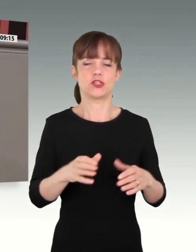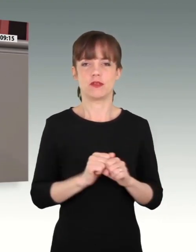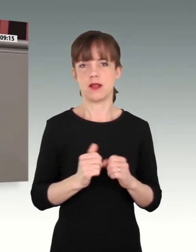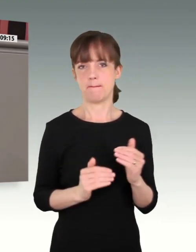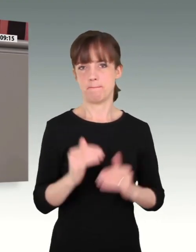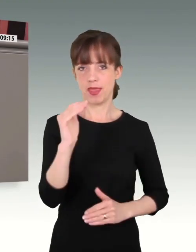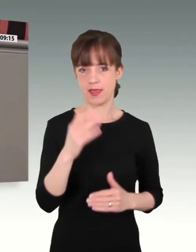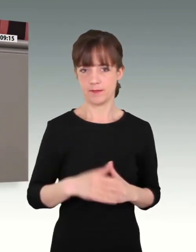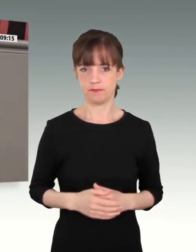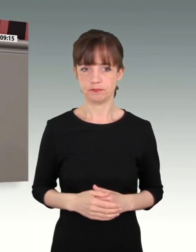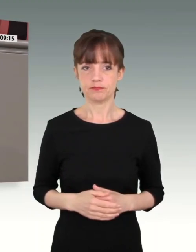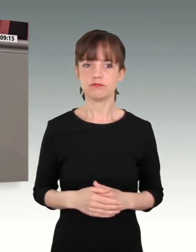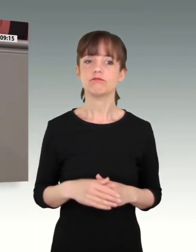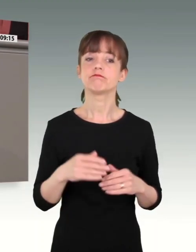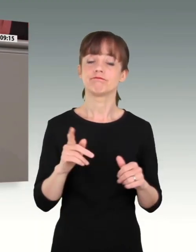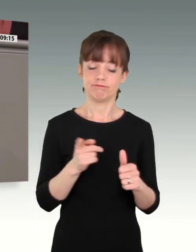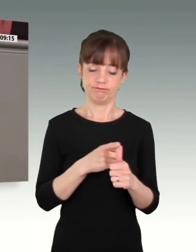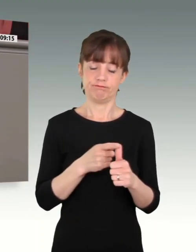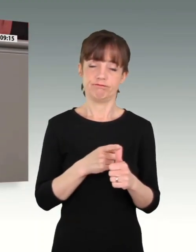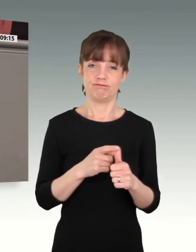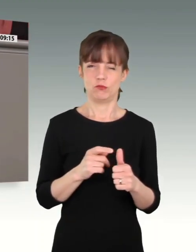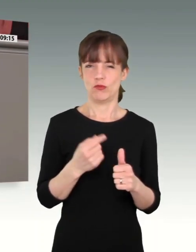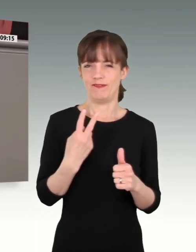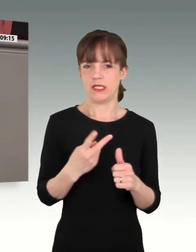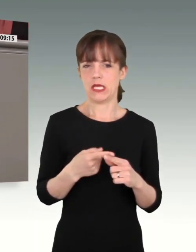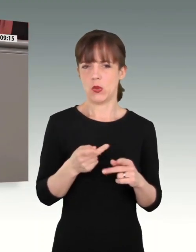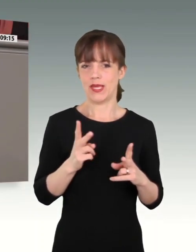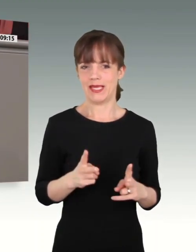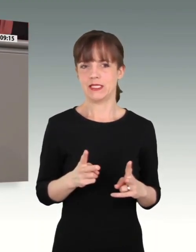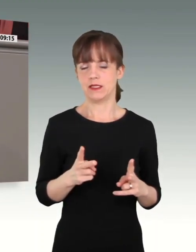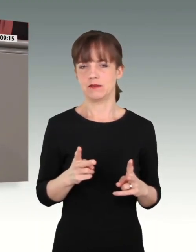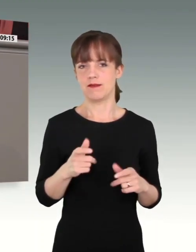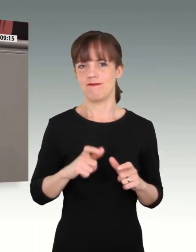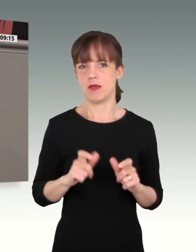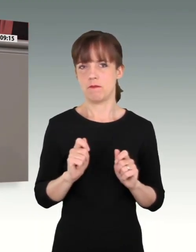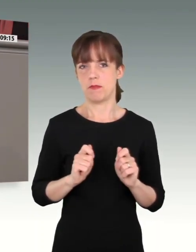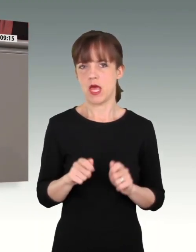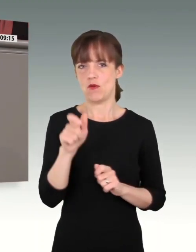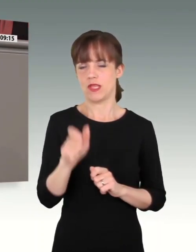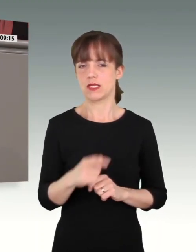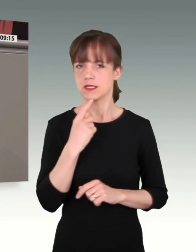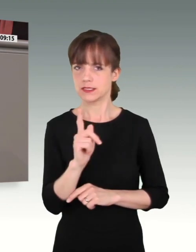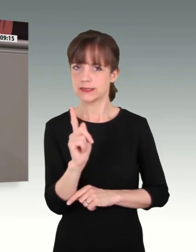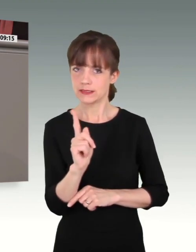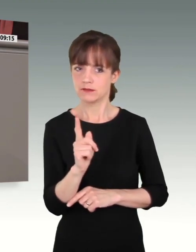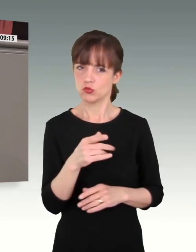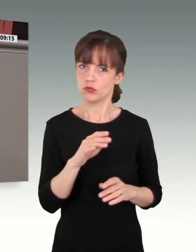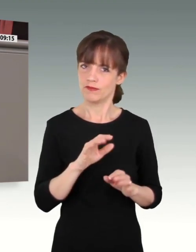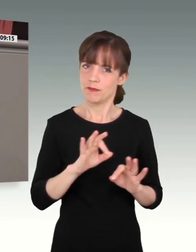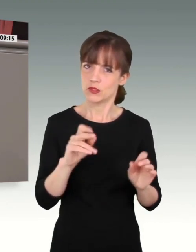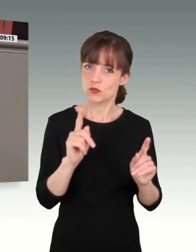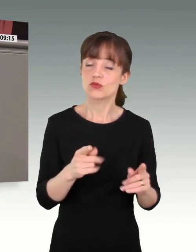Eine erste wichtige und von der Wehrbeauftragten zu Recht deutlich angemahnte Verbesserung haben wir bereits auf den Weg gebracht.